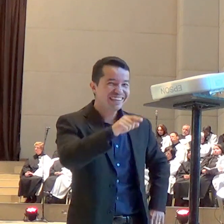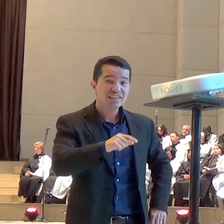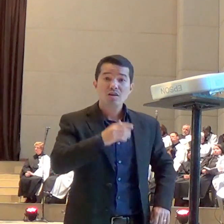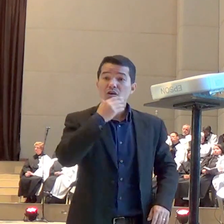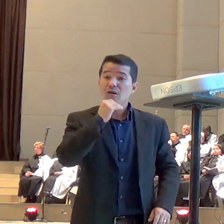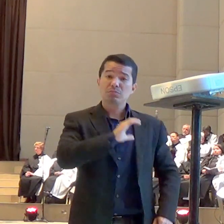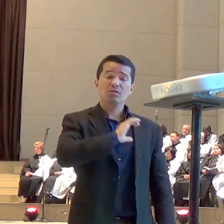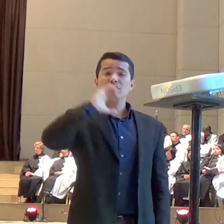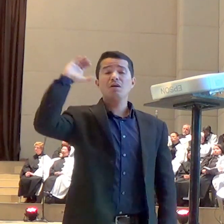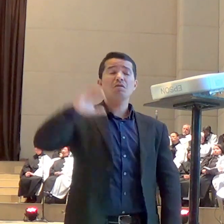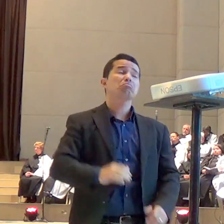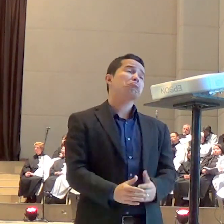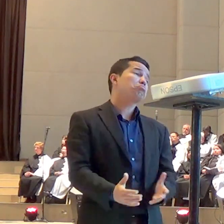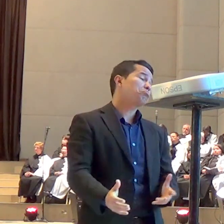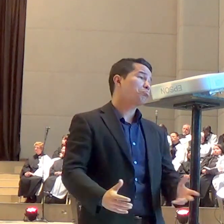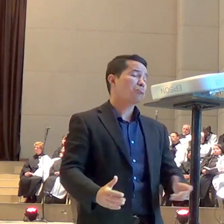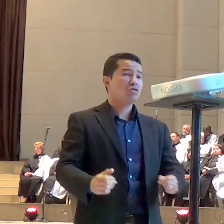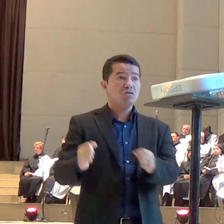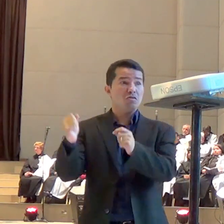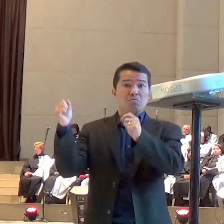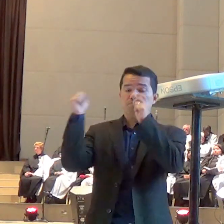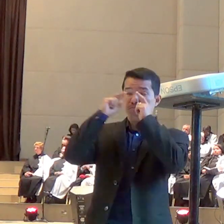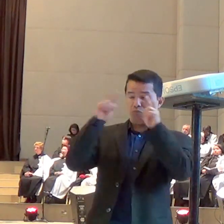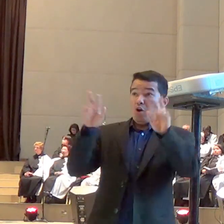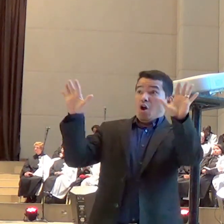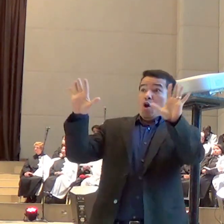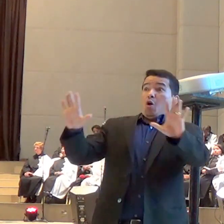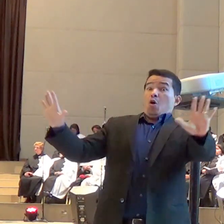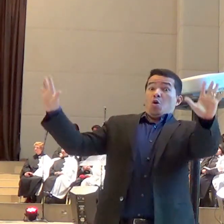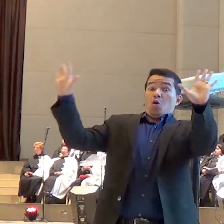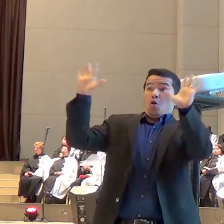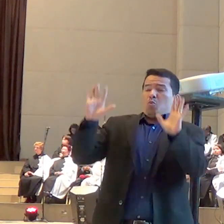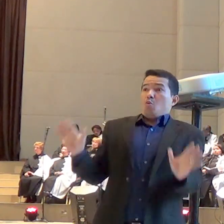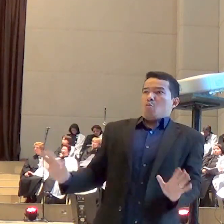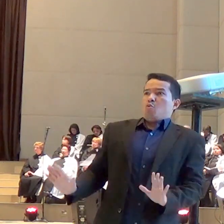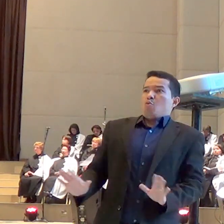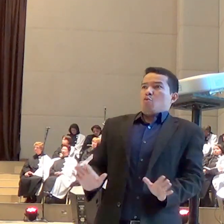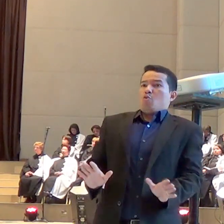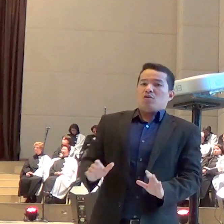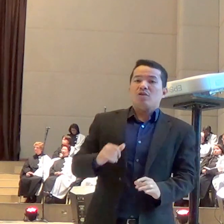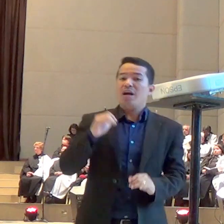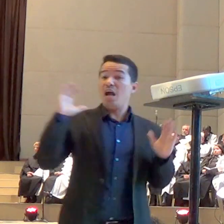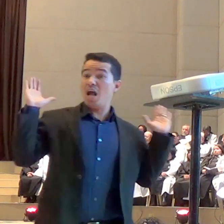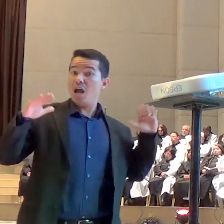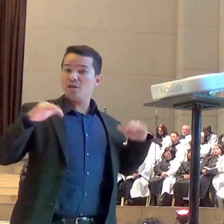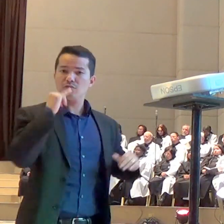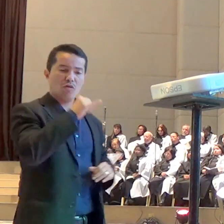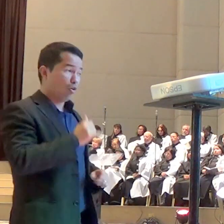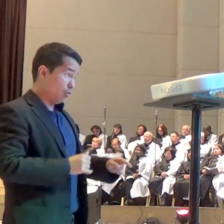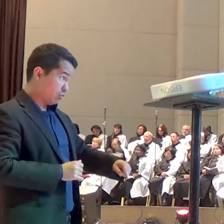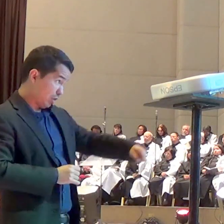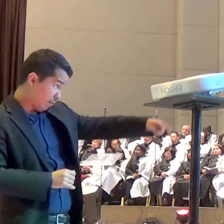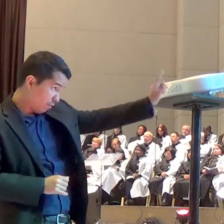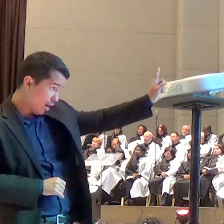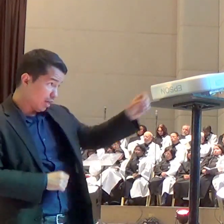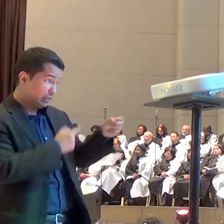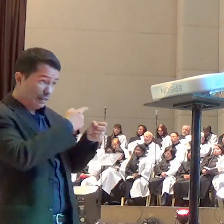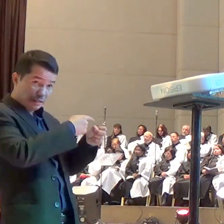para Cornélio e disse para Cornélio, olha, você vai à cidade de Jope, você vai encontrar uma casa, lá na rua tal,